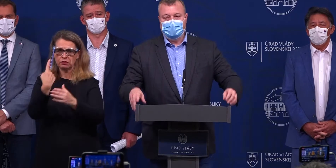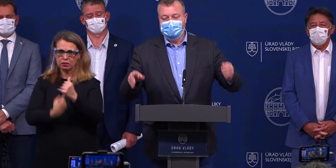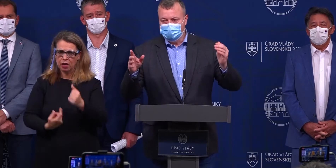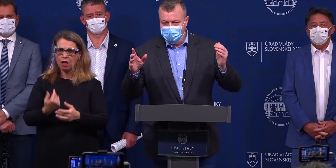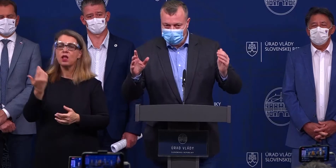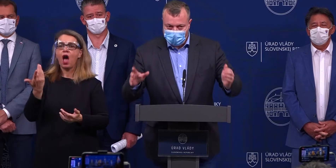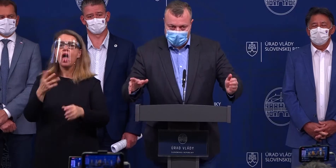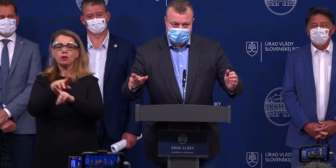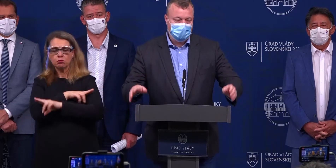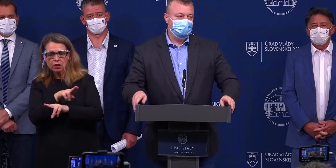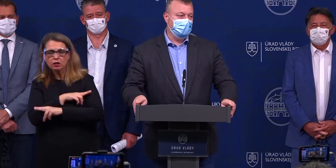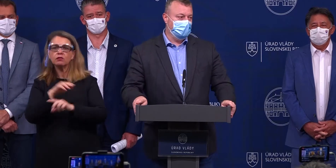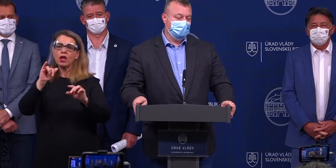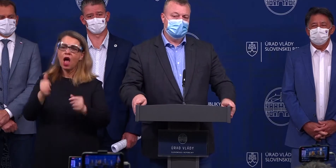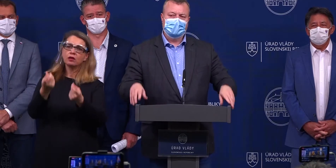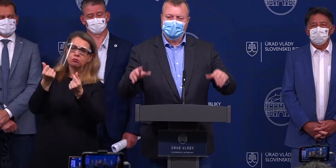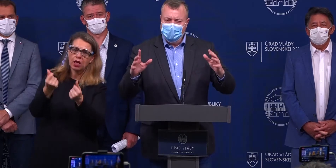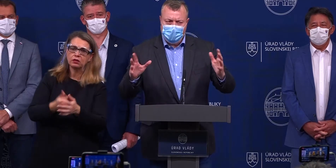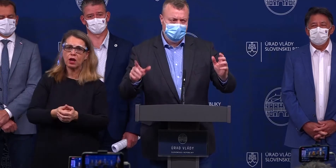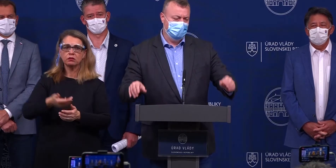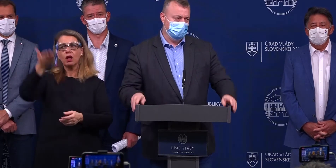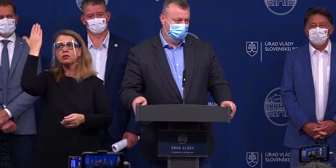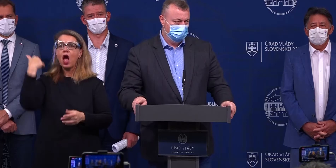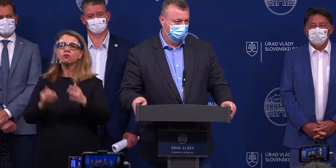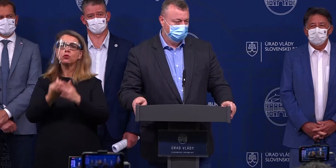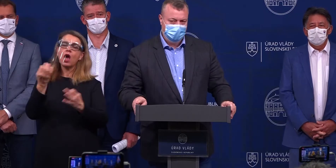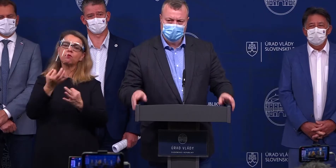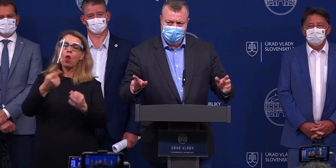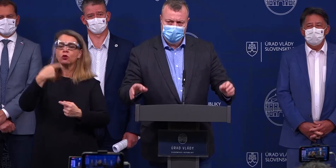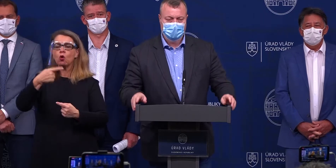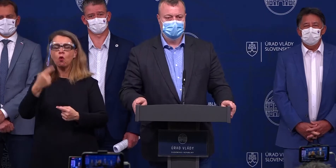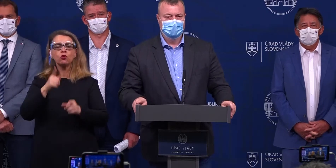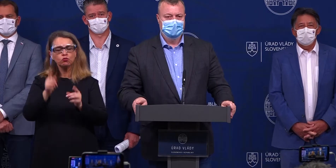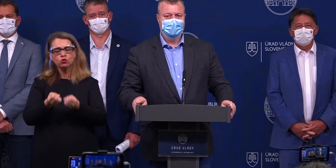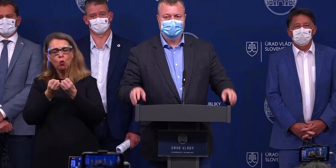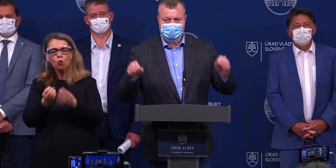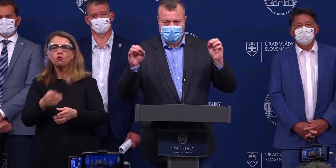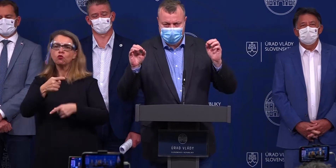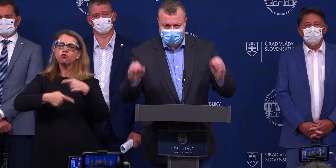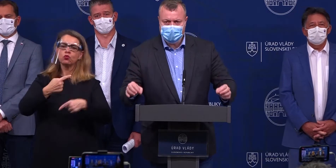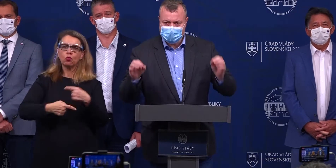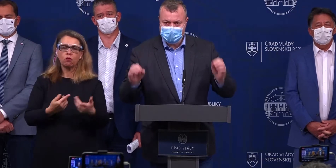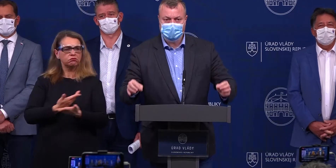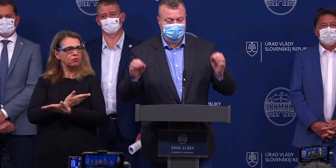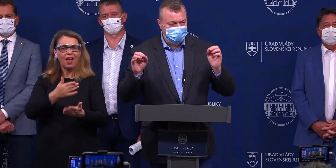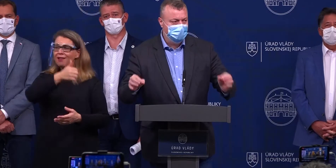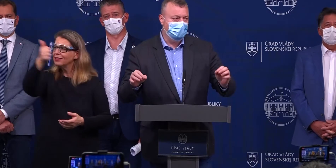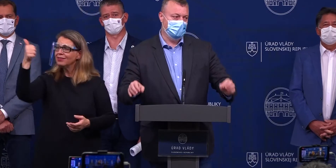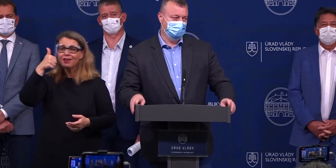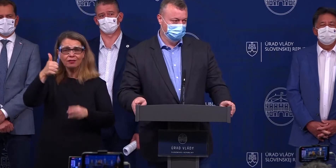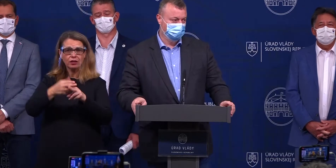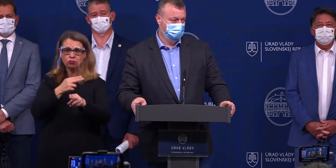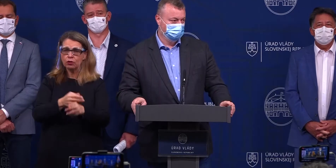A keď nám tu niektorí najar rozprávali, že treba to uvoľňovať, lebo to funguje. Neexistuje ani jediná krajina, kde to